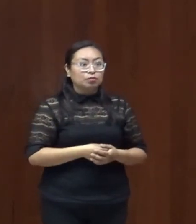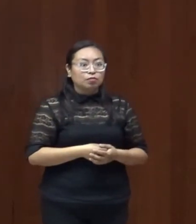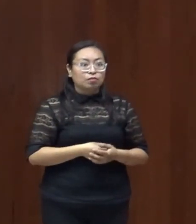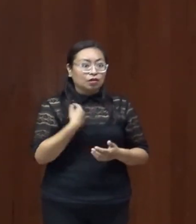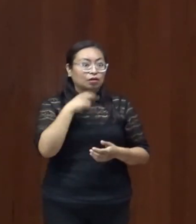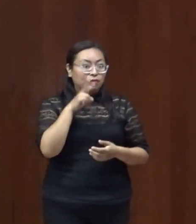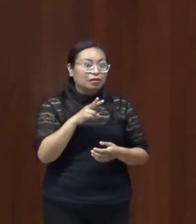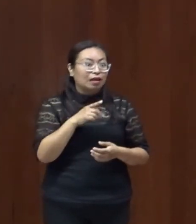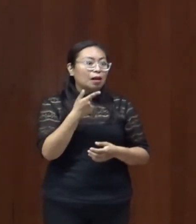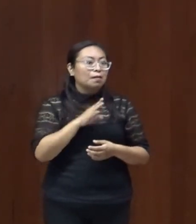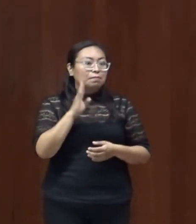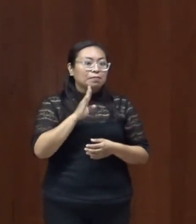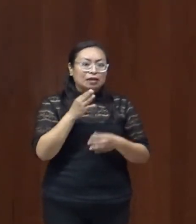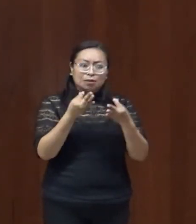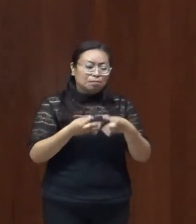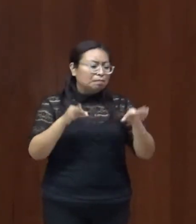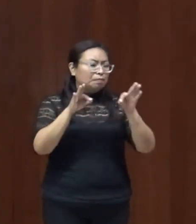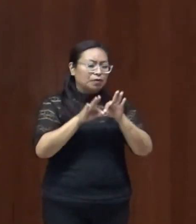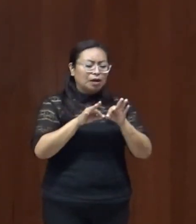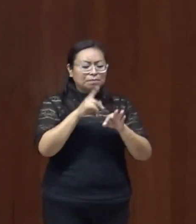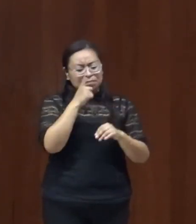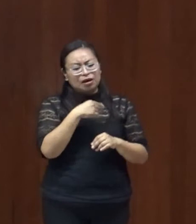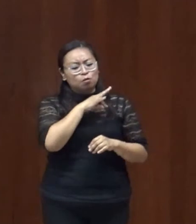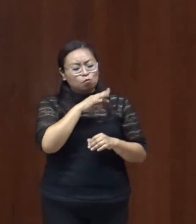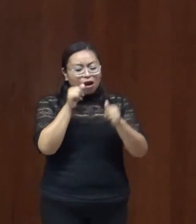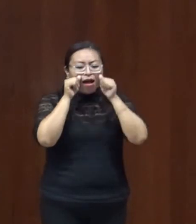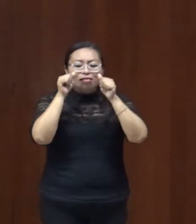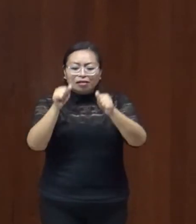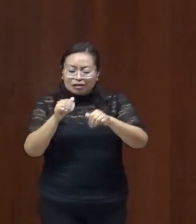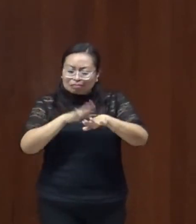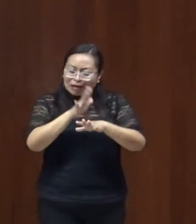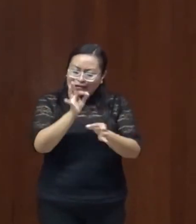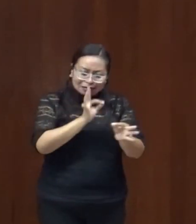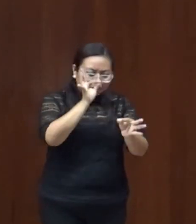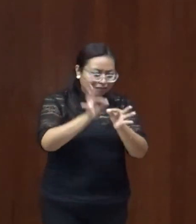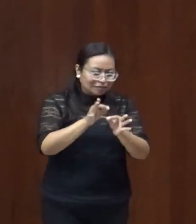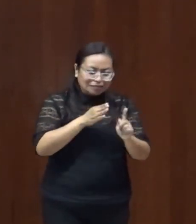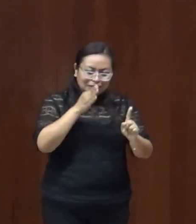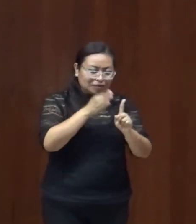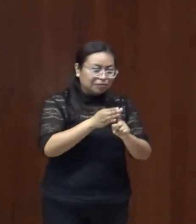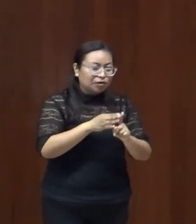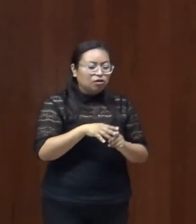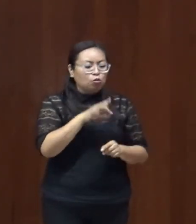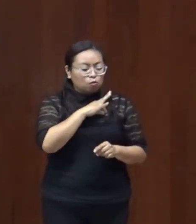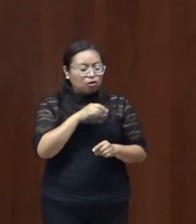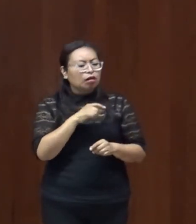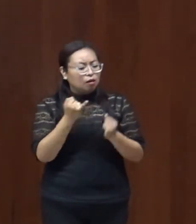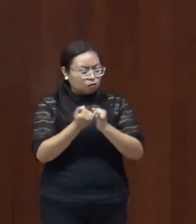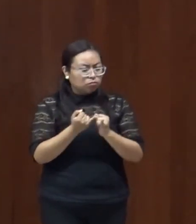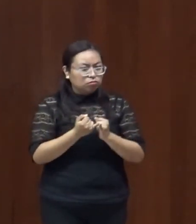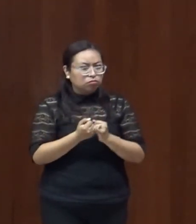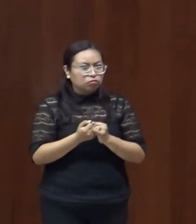muy importante darles atención la atención necesaria para esta posibilidad y